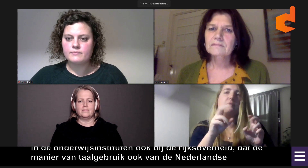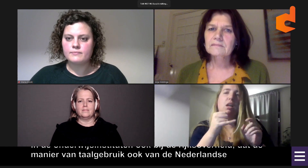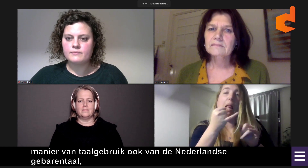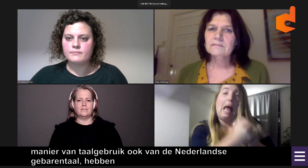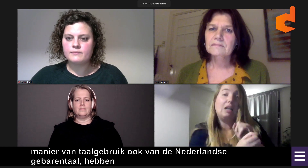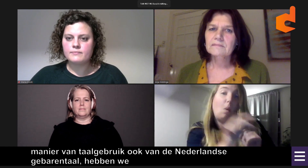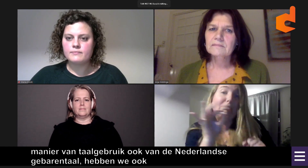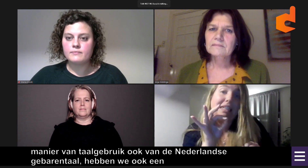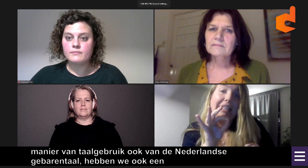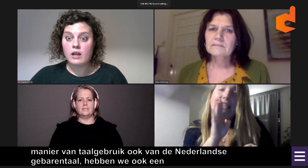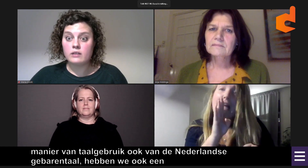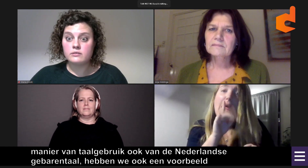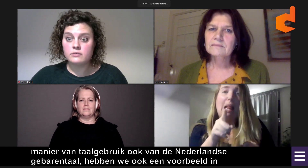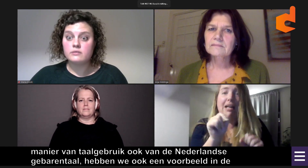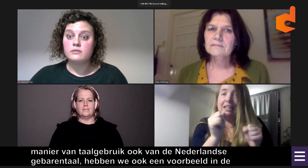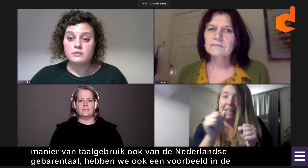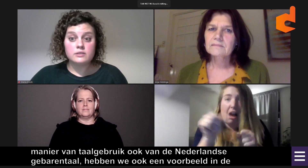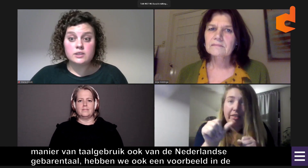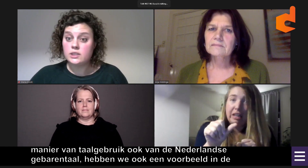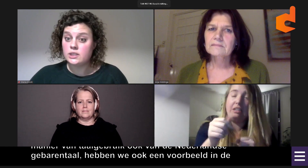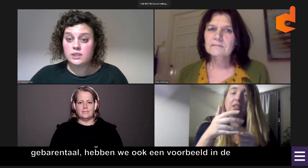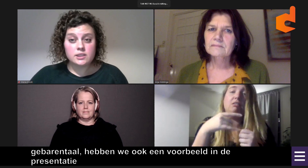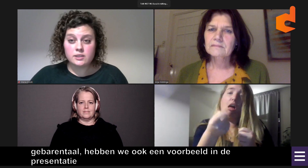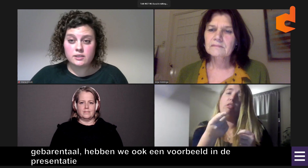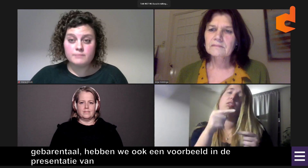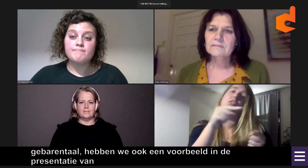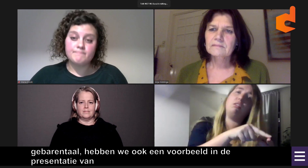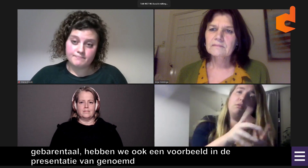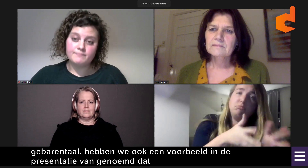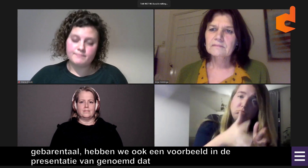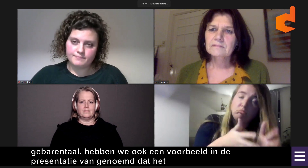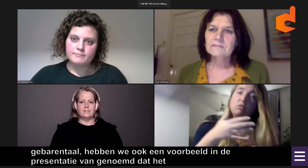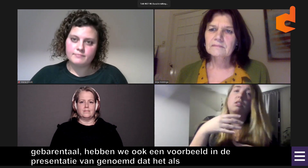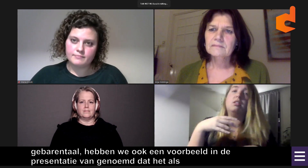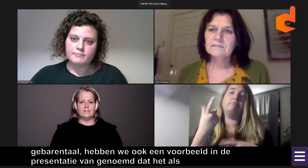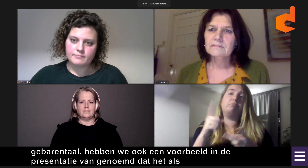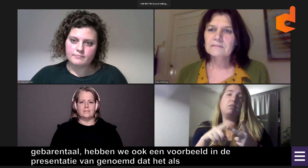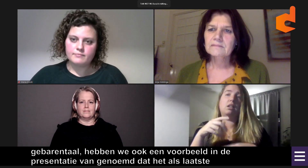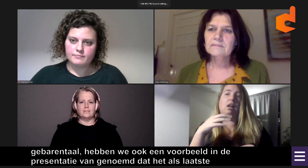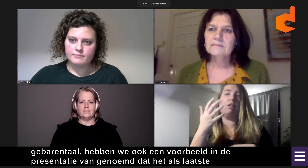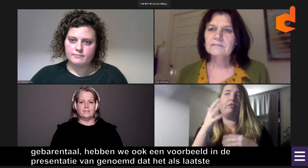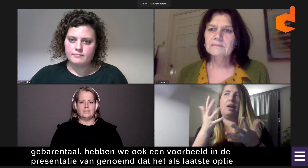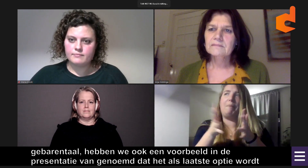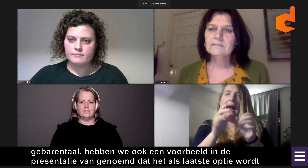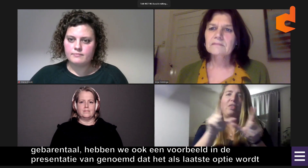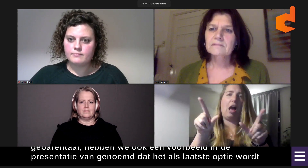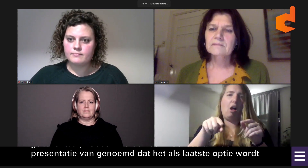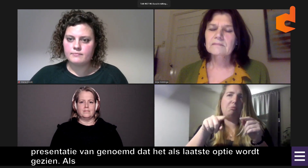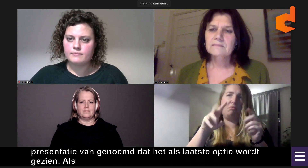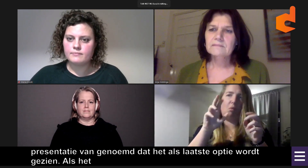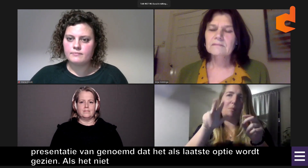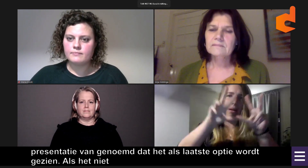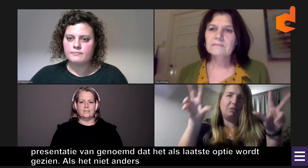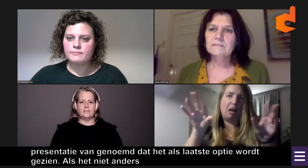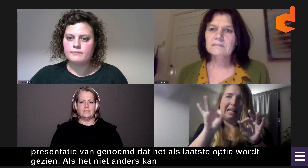voorbeeld van genoemd in de presentatie... dat dat als een soort laatste optie wordt gezien. Dus als het niet anders kan, dat er dan maar gebarentaal gebruikt kan